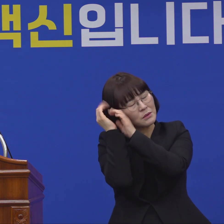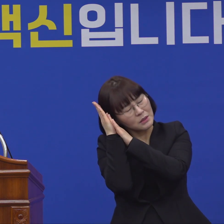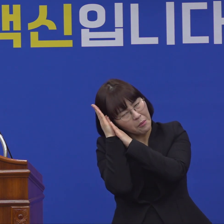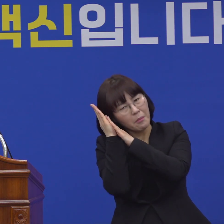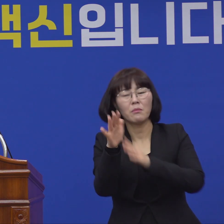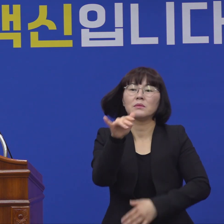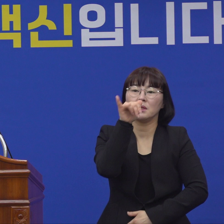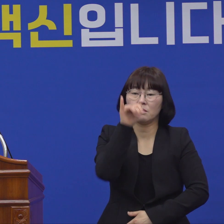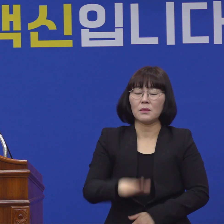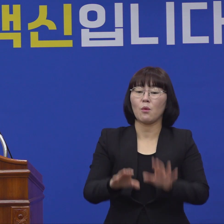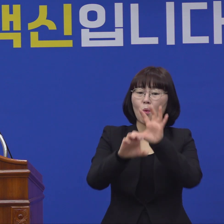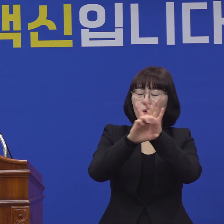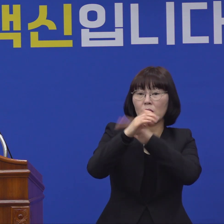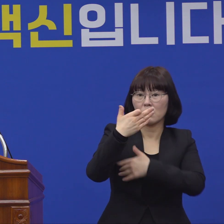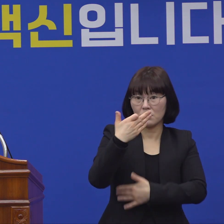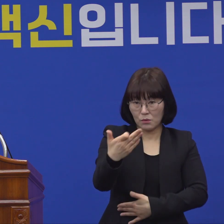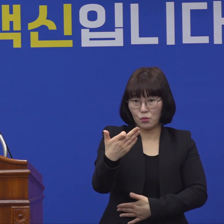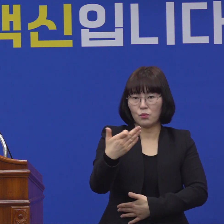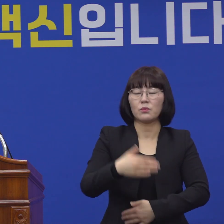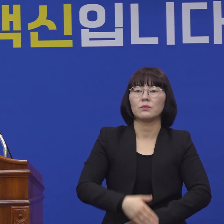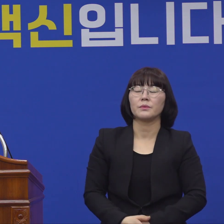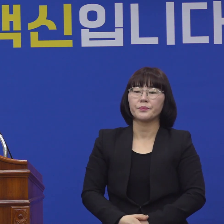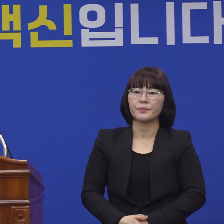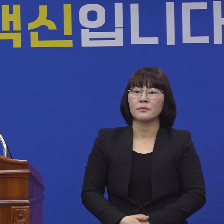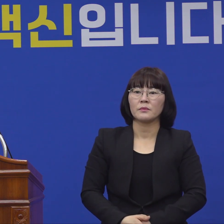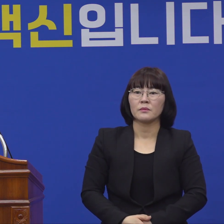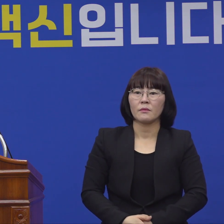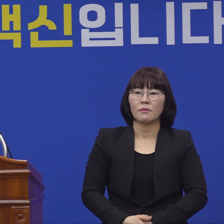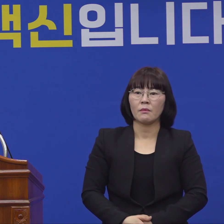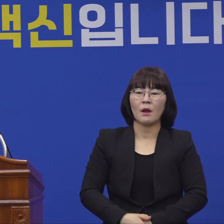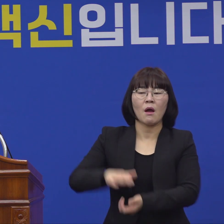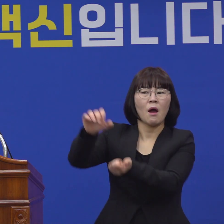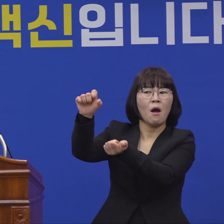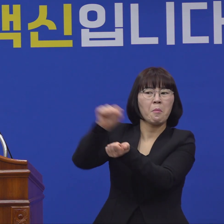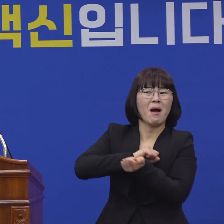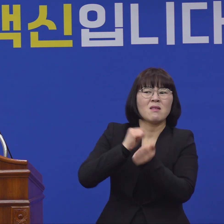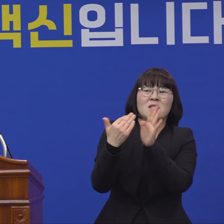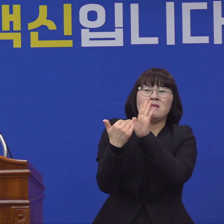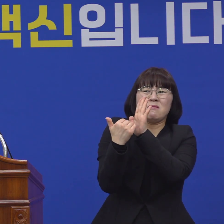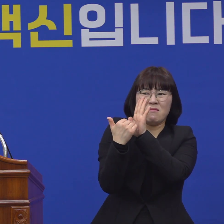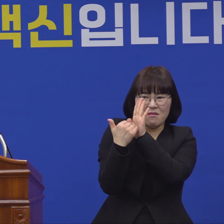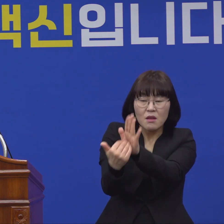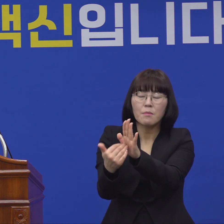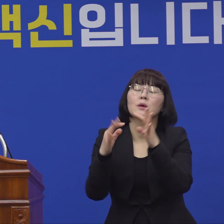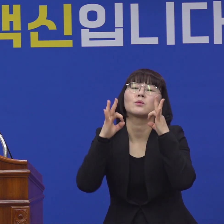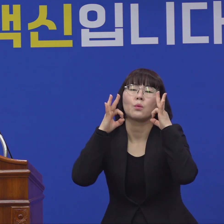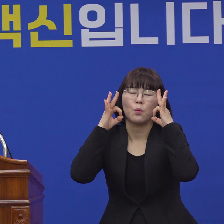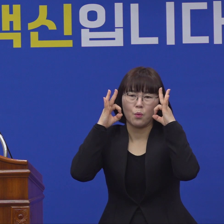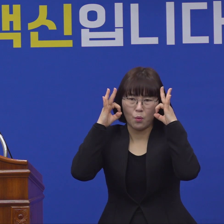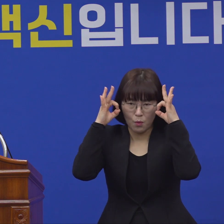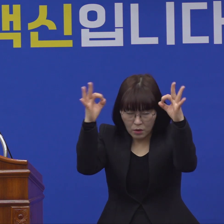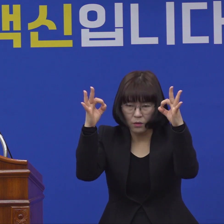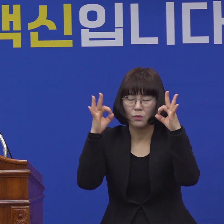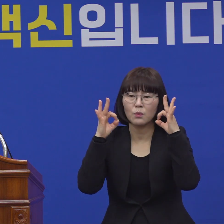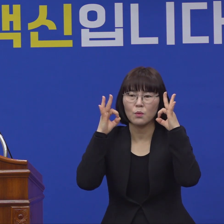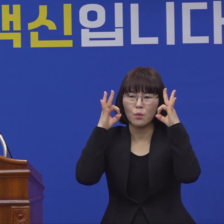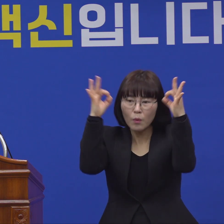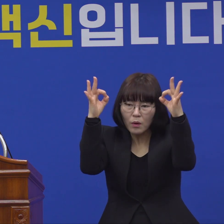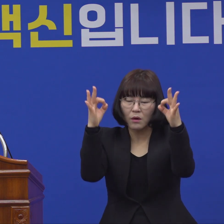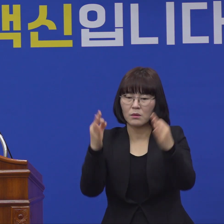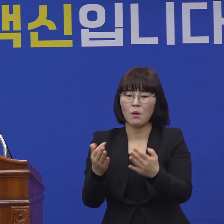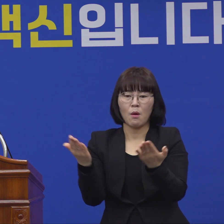사태가 더 이상 전파되지 않도록 최선의 노력을 다했다라고 저희들 옆에서